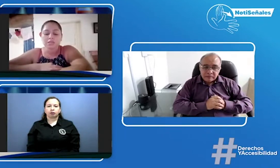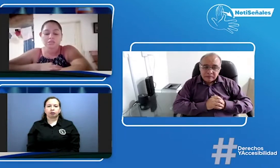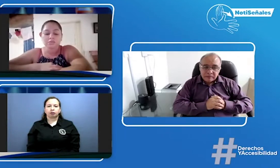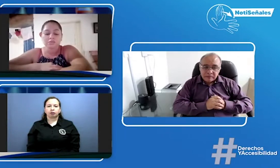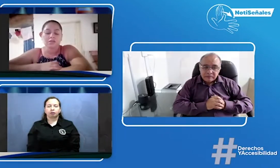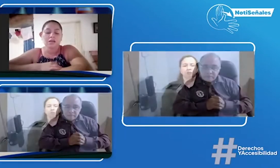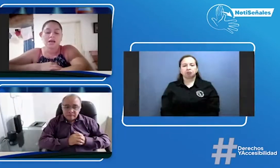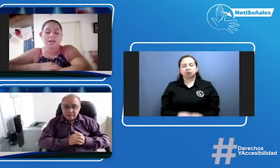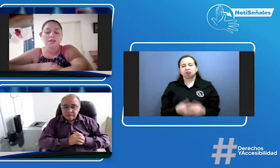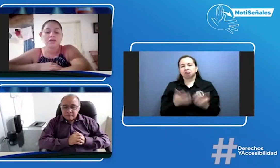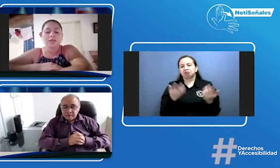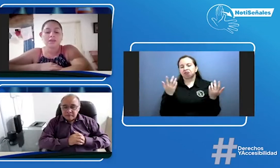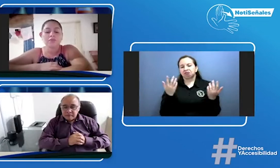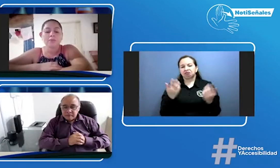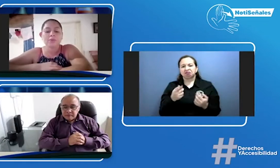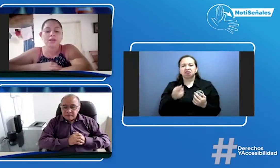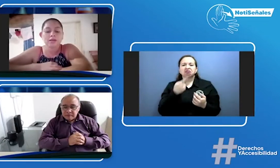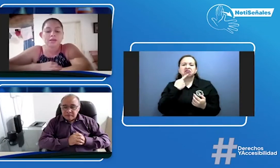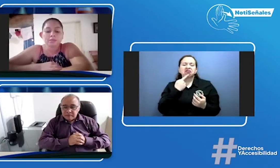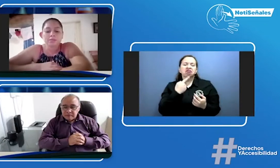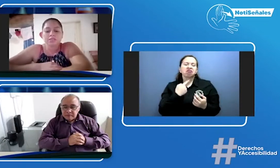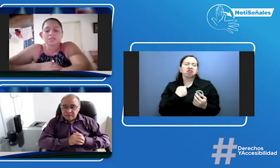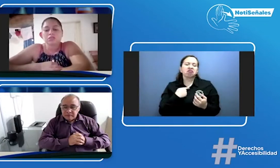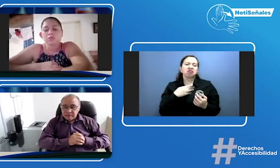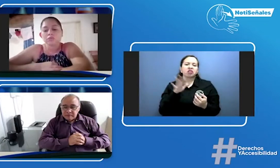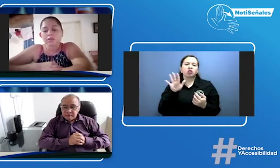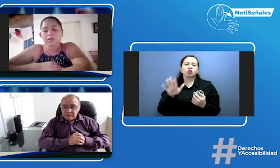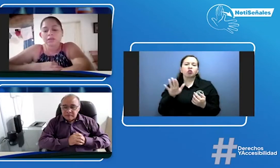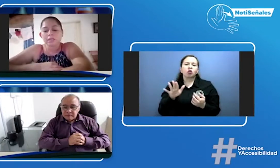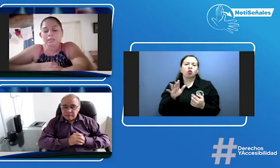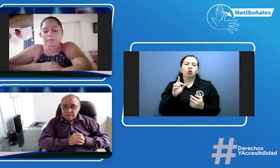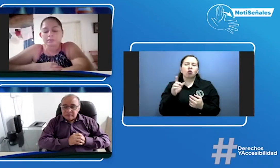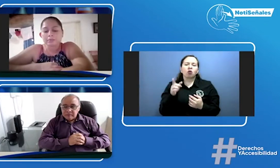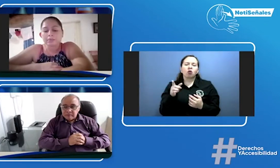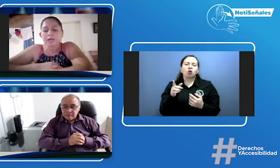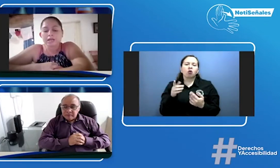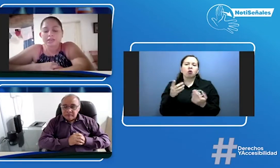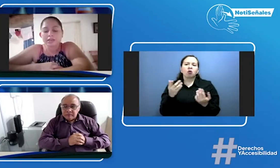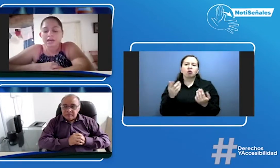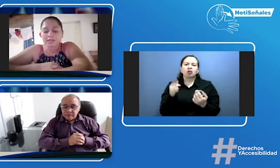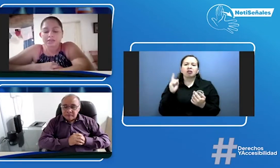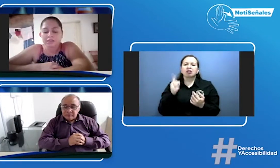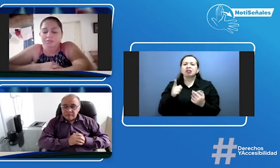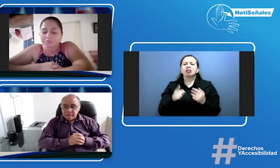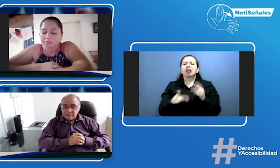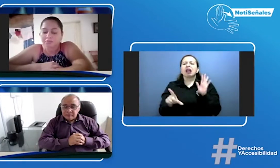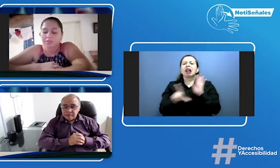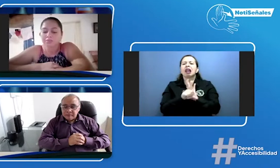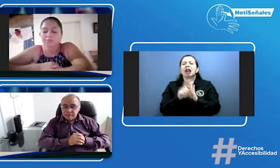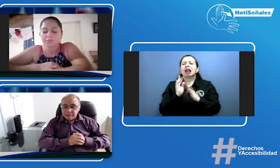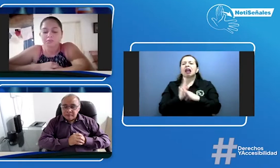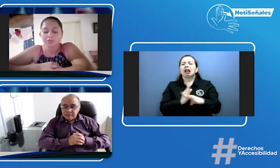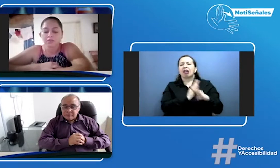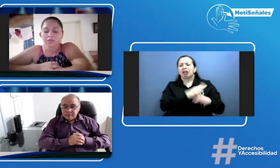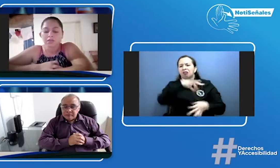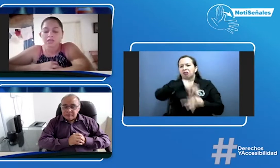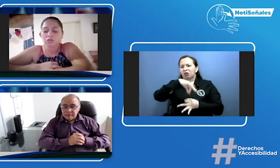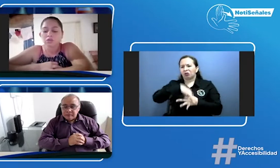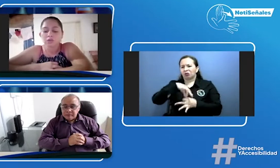Pues ahí lo que dijeron fue por la representación, fue por la ley de garantía, que esto no era